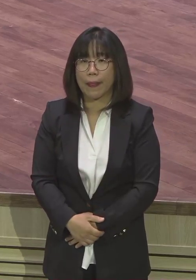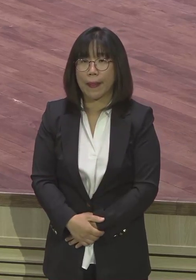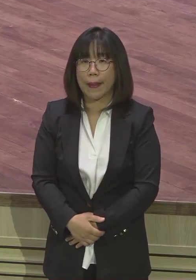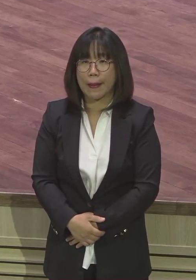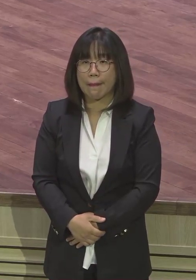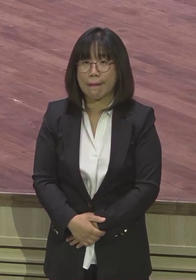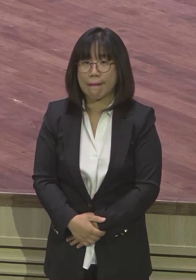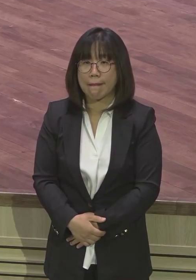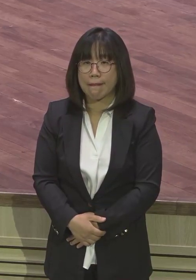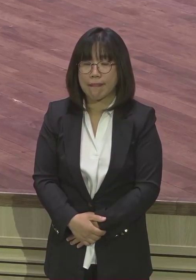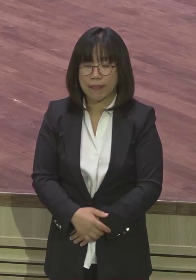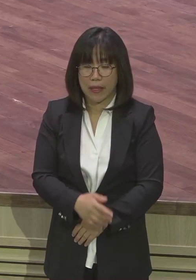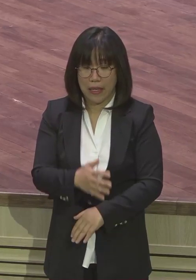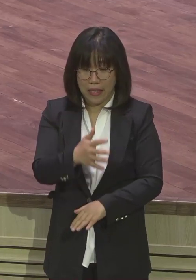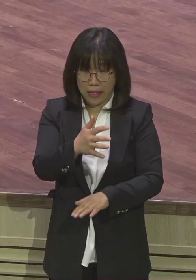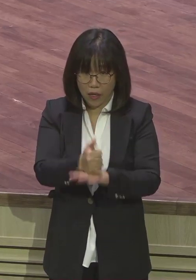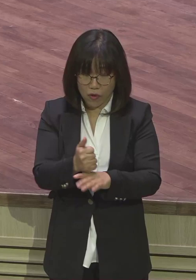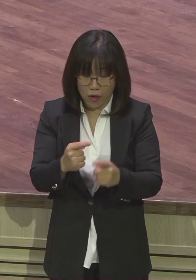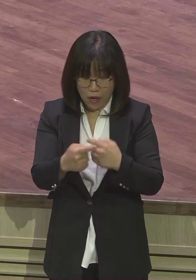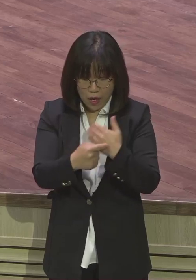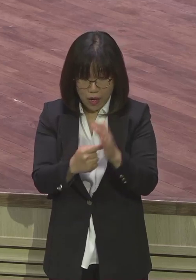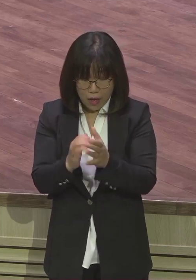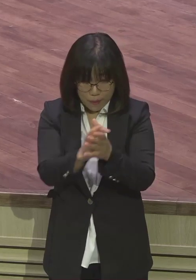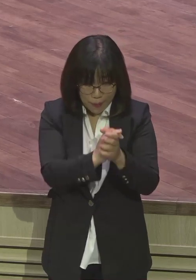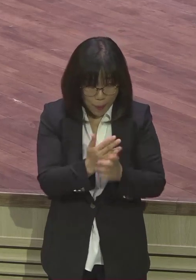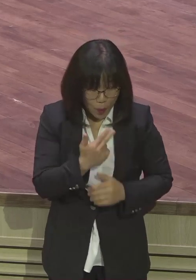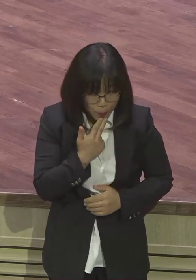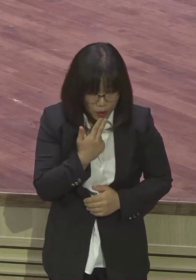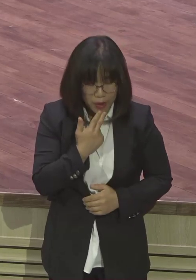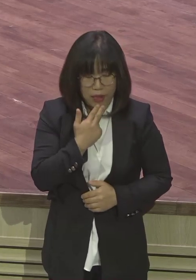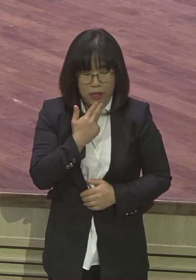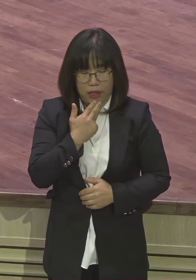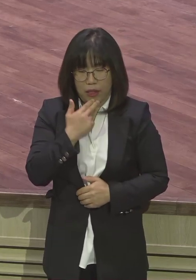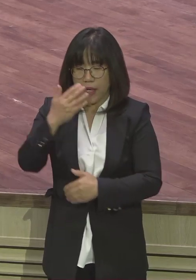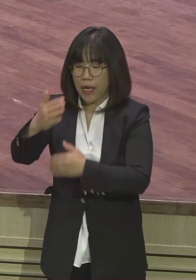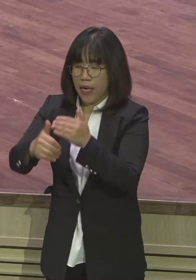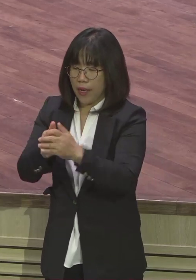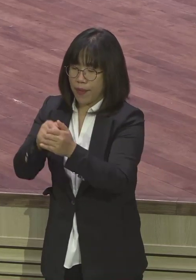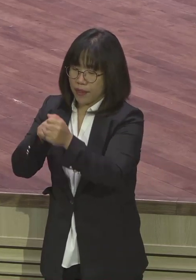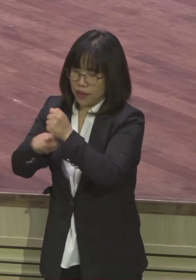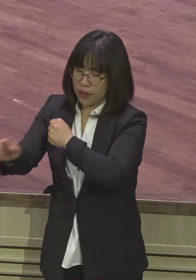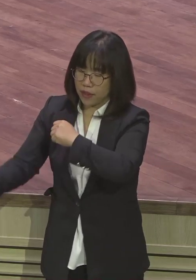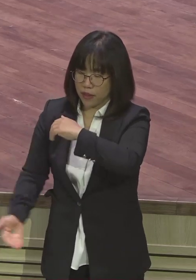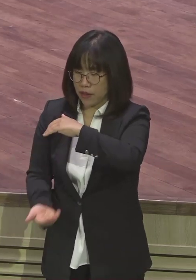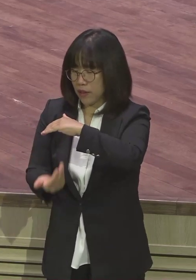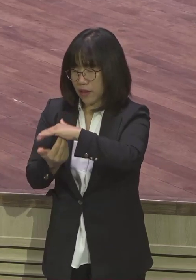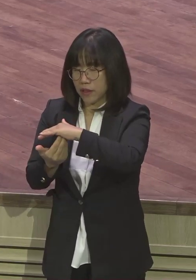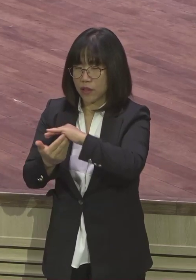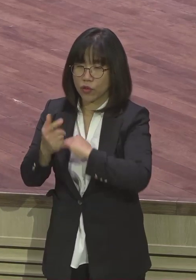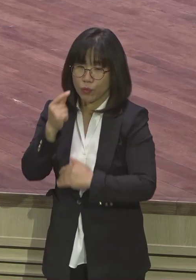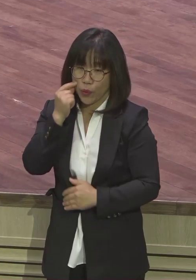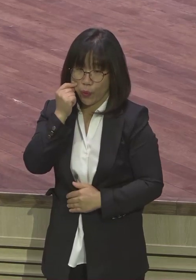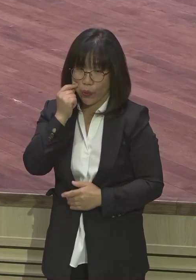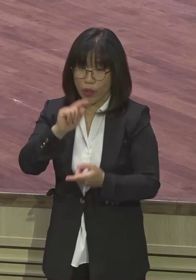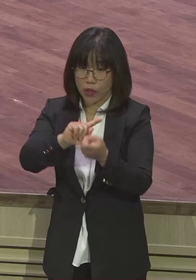하나님의 일을 못하게 합니다. 그래서 교회마다 문제가 많아요. 막 갈등을 집어넣어가지고 막 식이지도